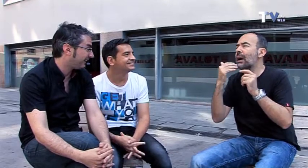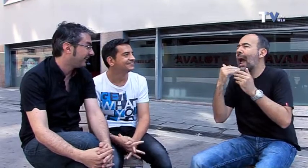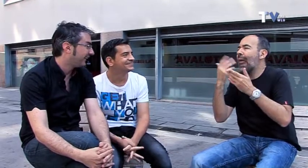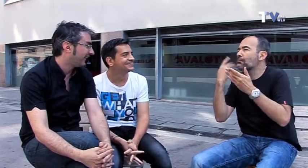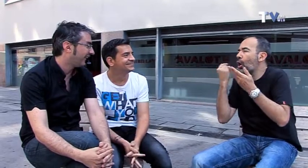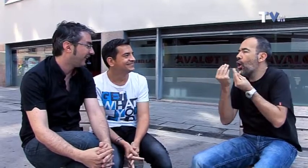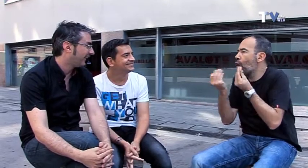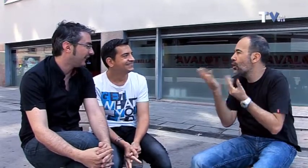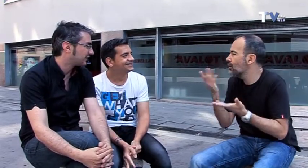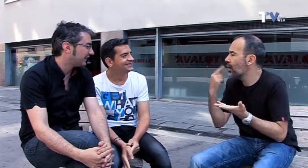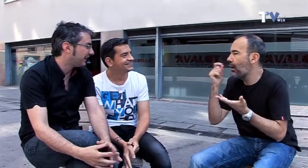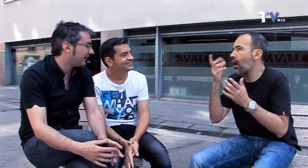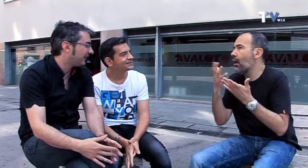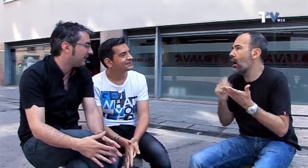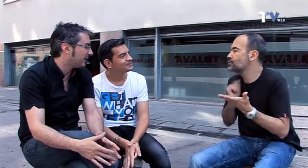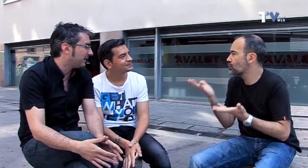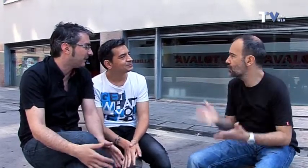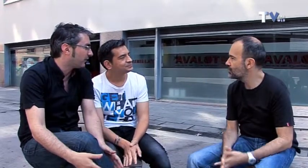cuenta después o sabías alguna cosa antes...